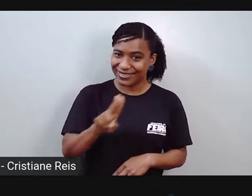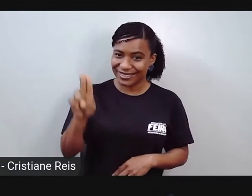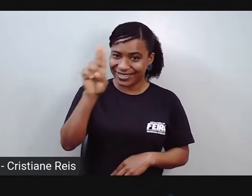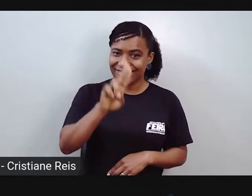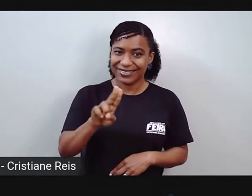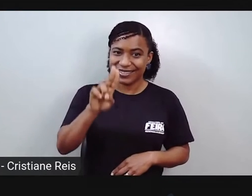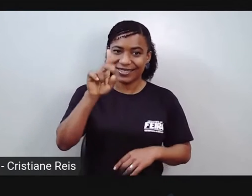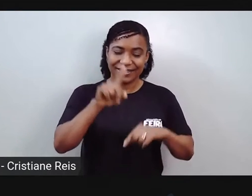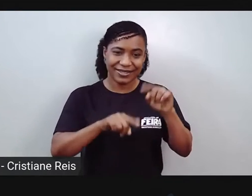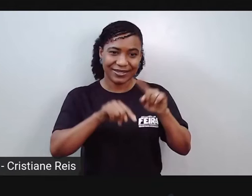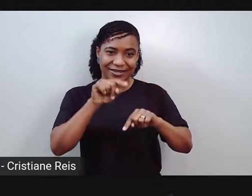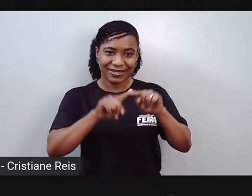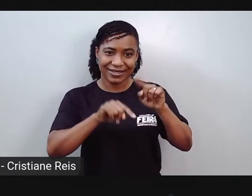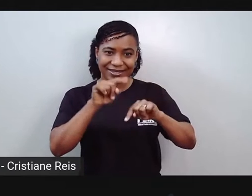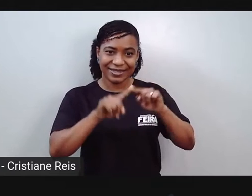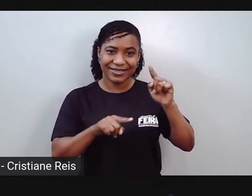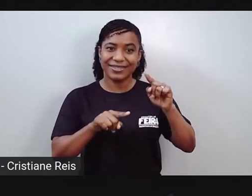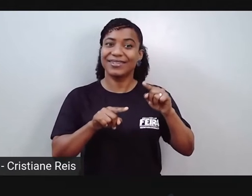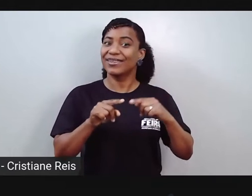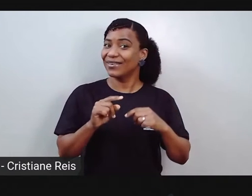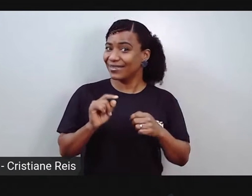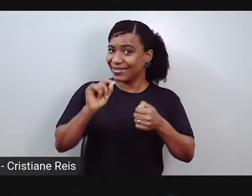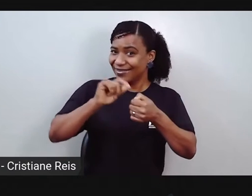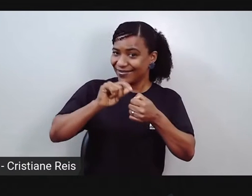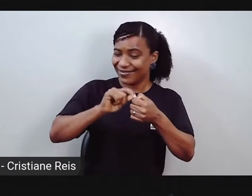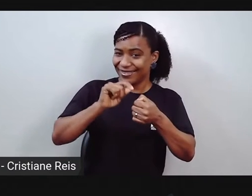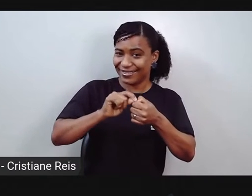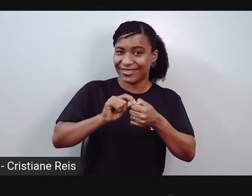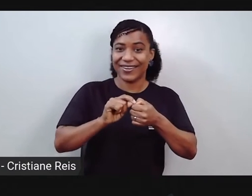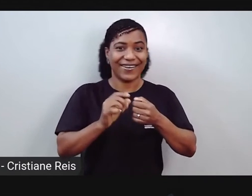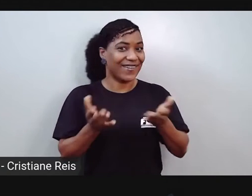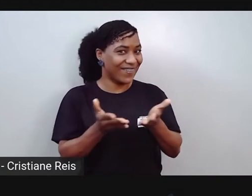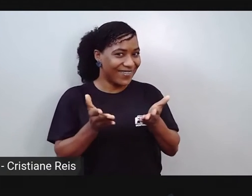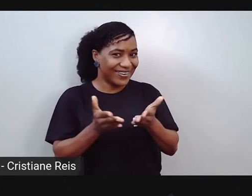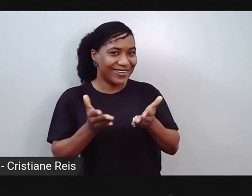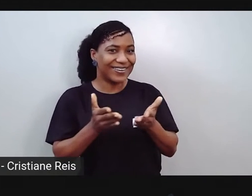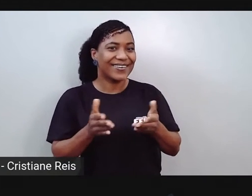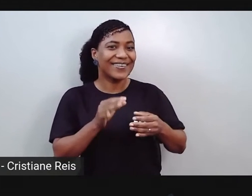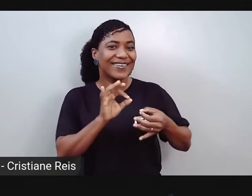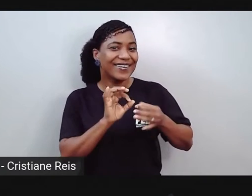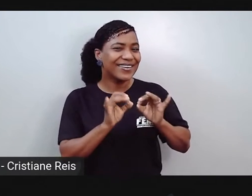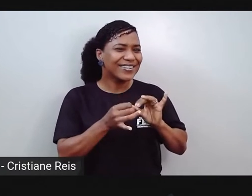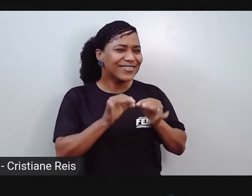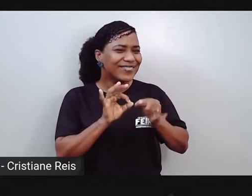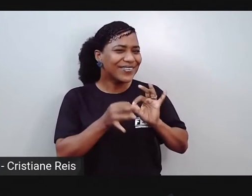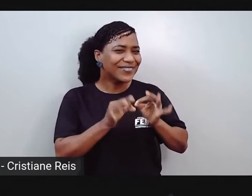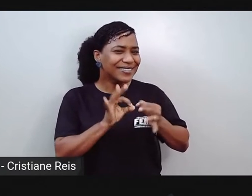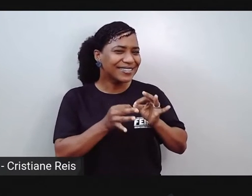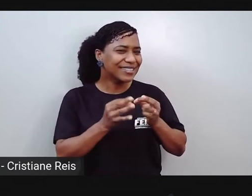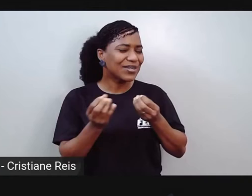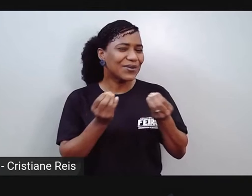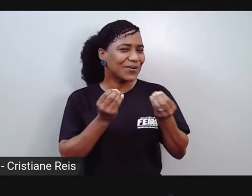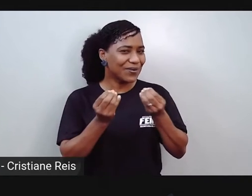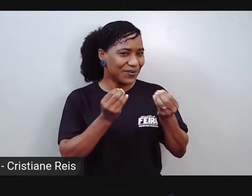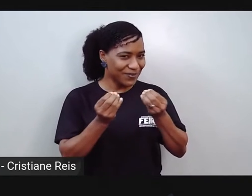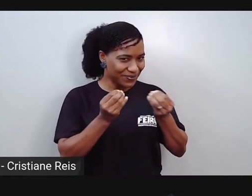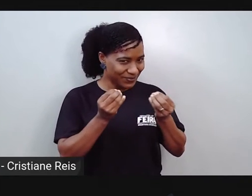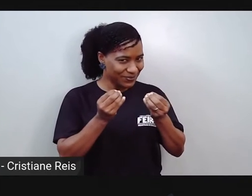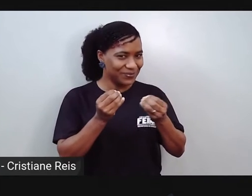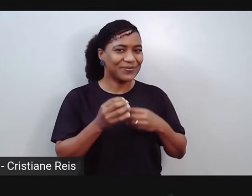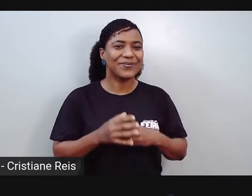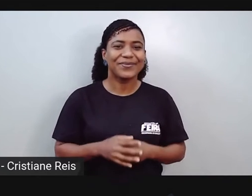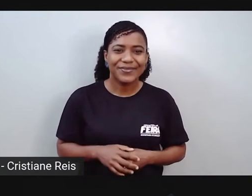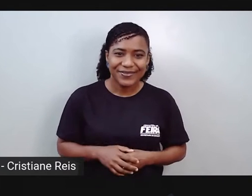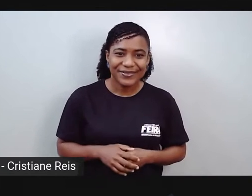para fazermos uma oficina. Mas o que é uma oficina? É o momento que